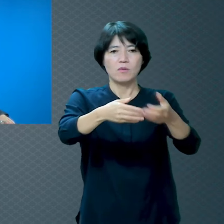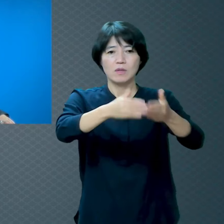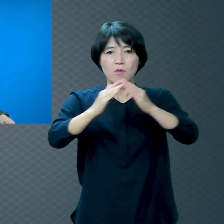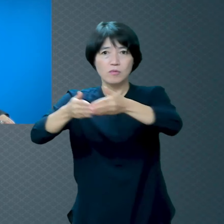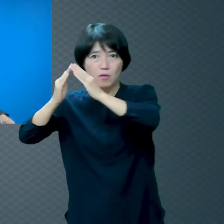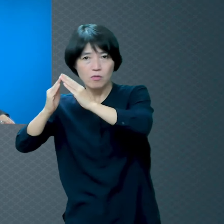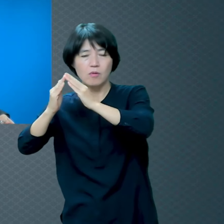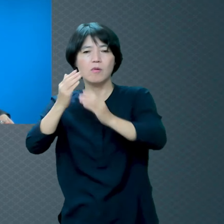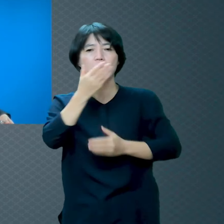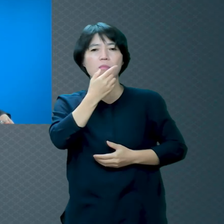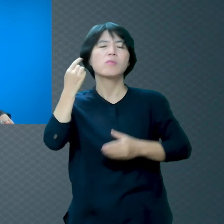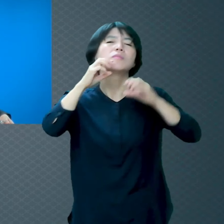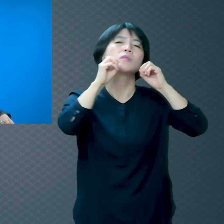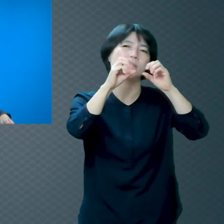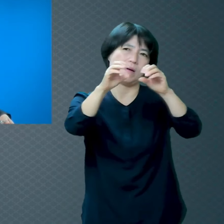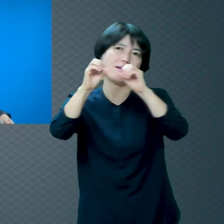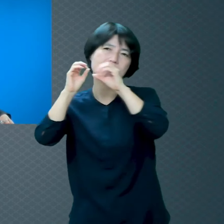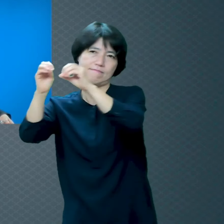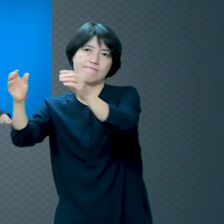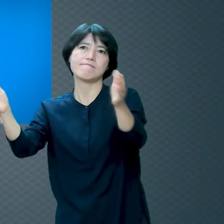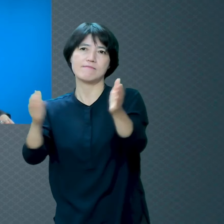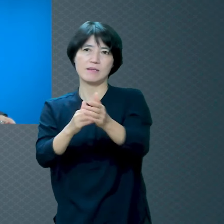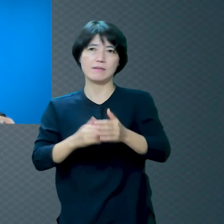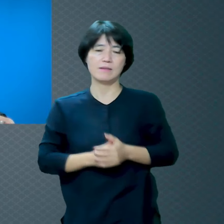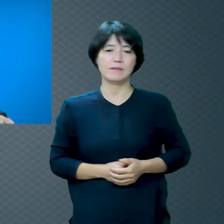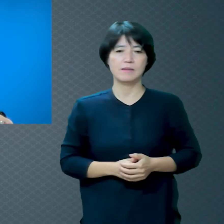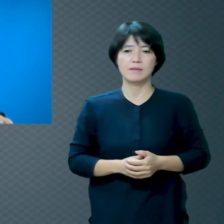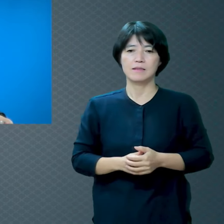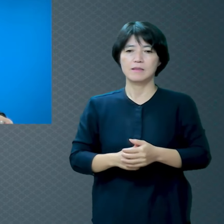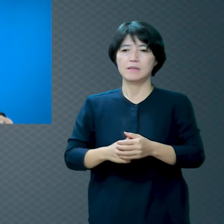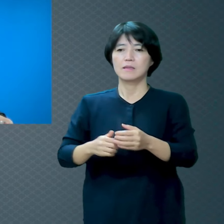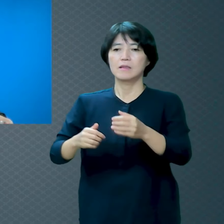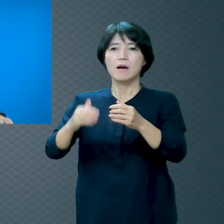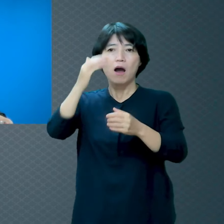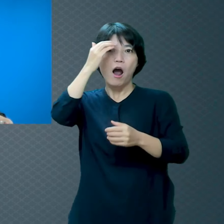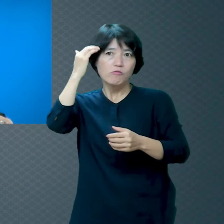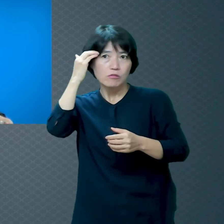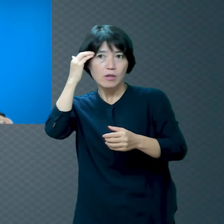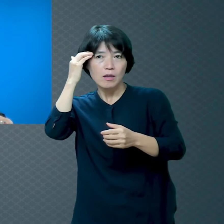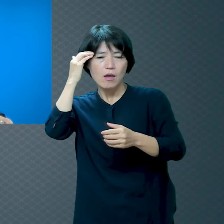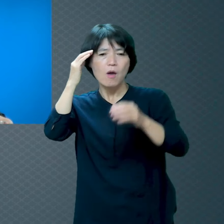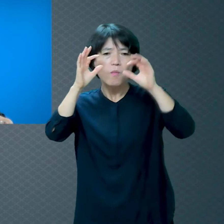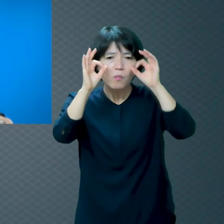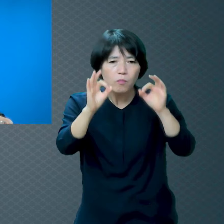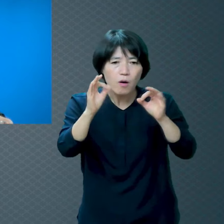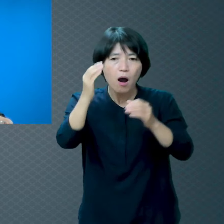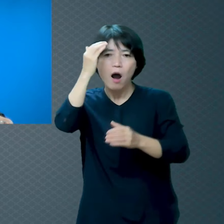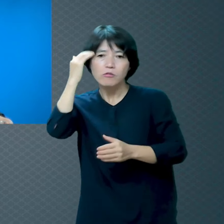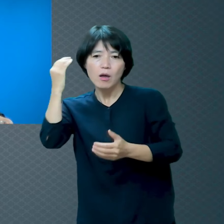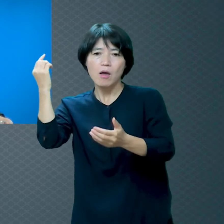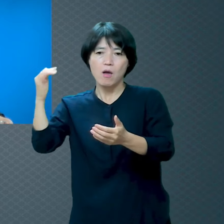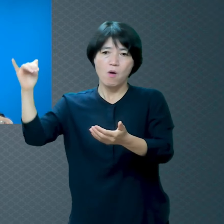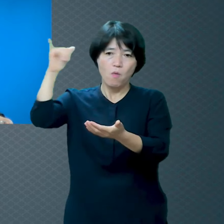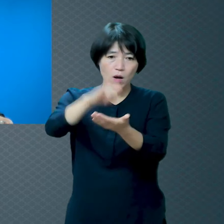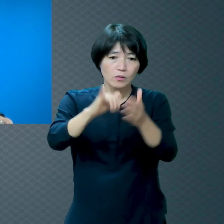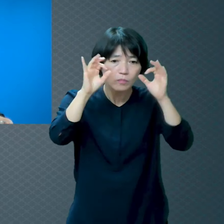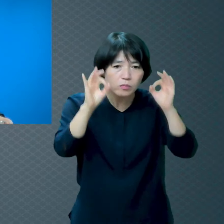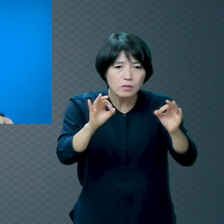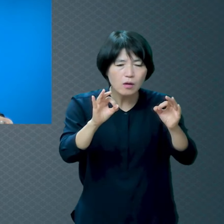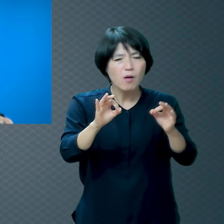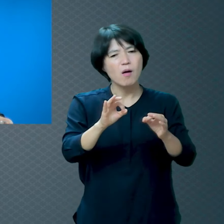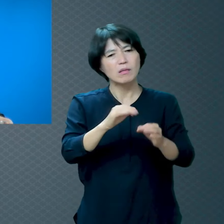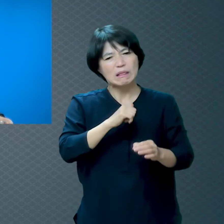이게 말이 아닌 거예요 그러니까 병원 세우고 광해원이라고 하는 병원 아시죠